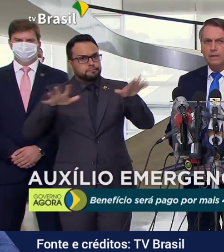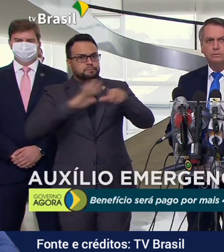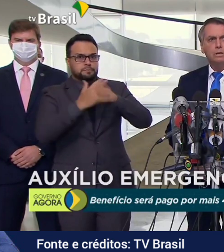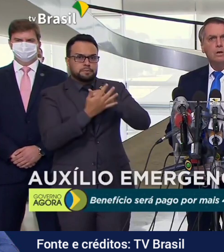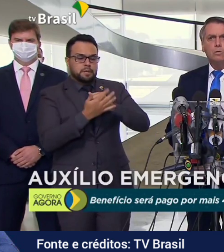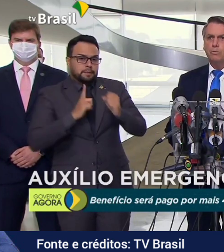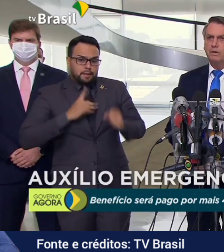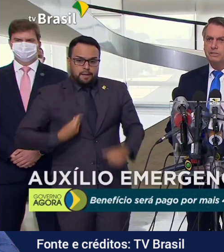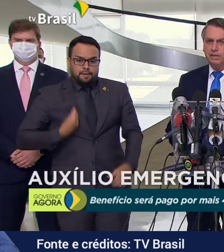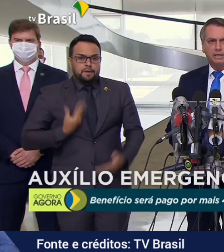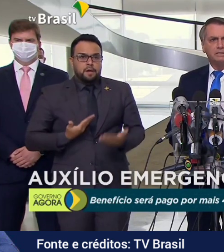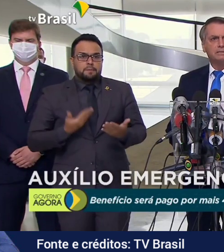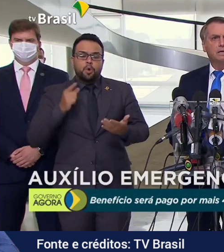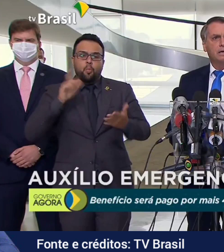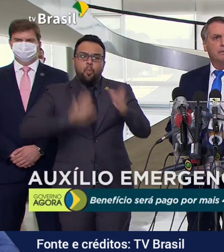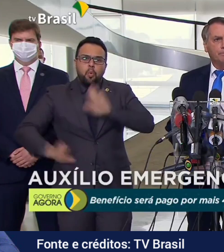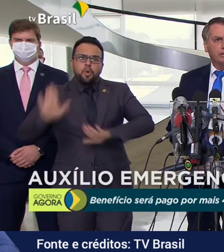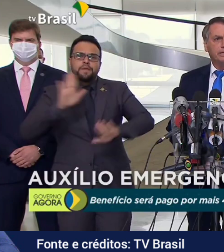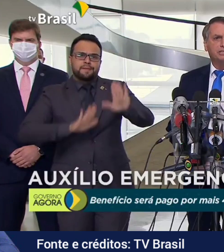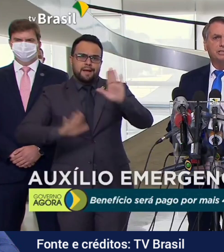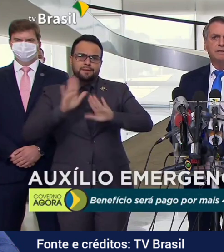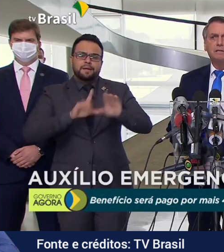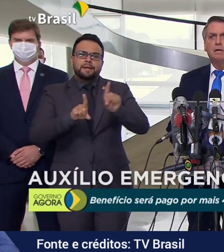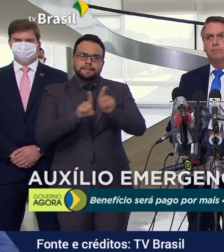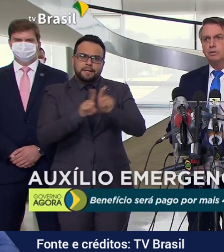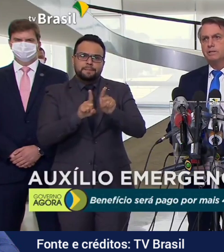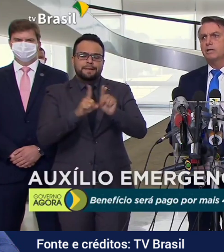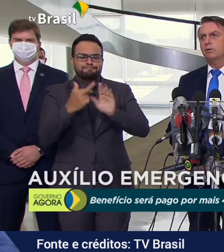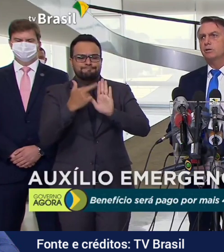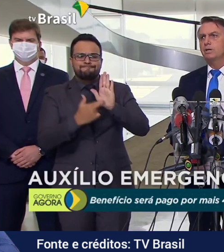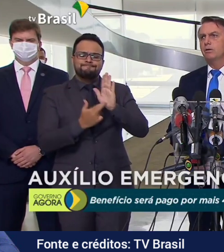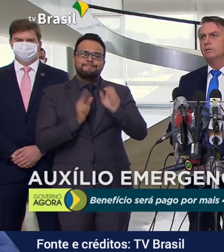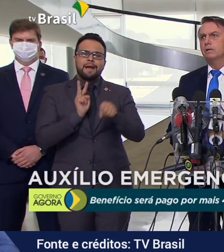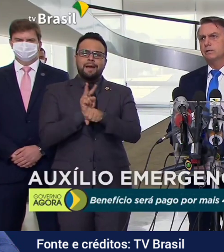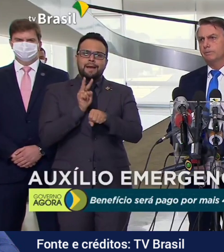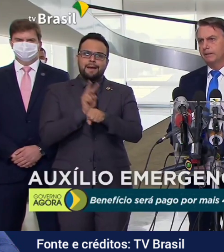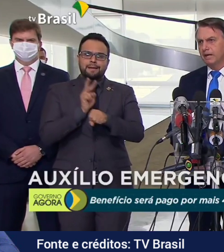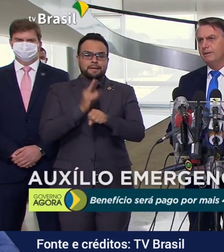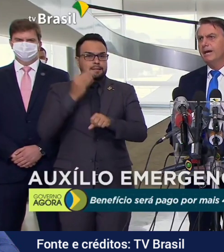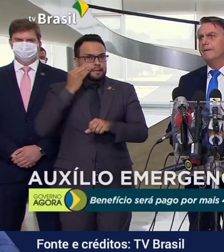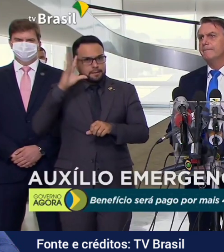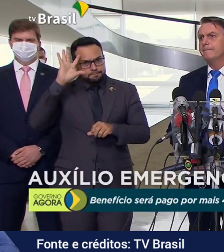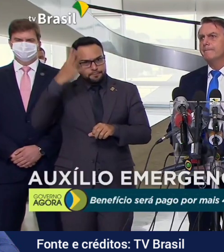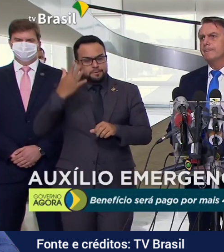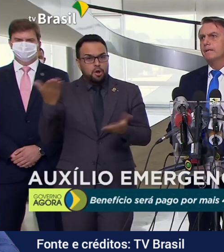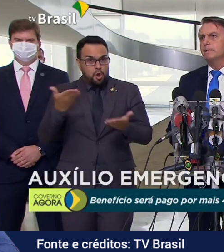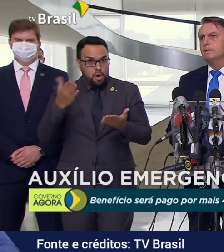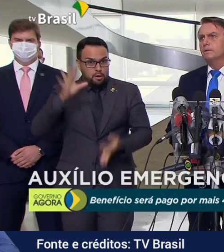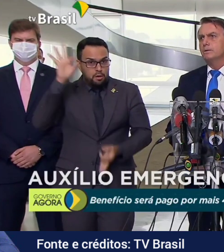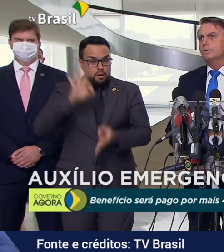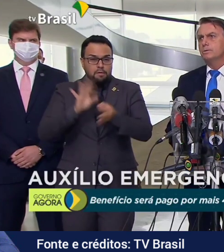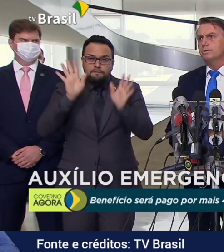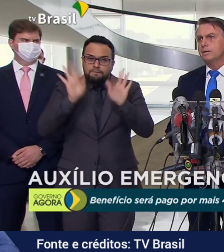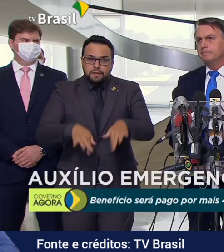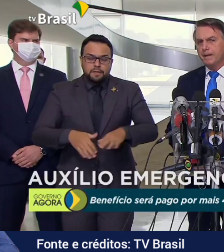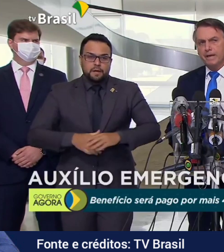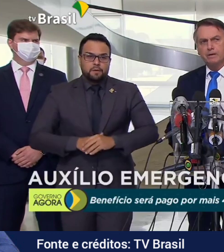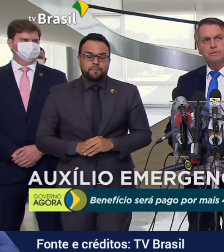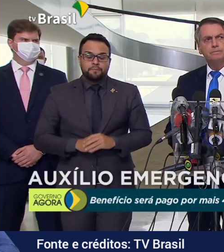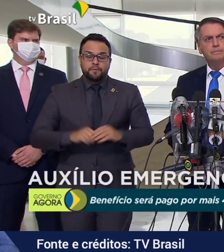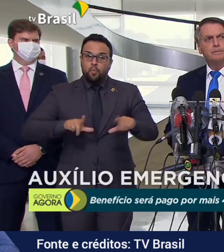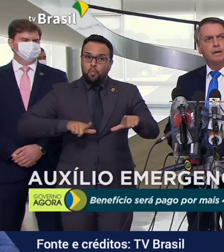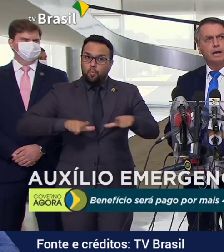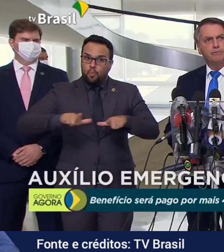com cuidado, com medidas protetivas, buscar a solução. E, para terminar, o